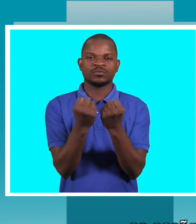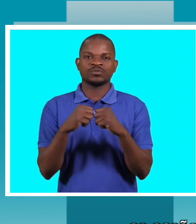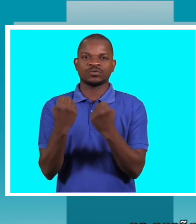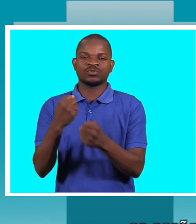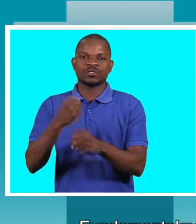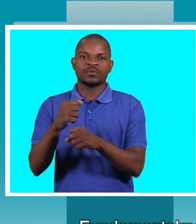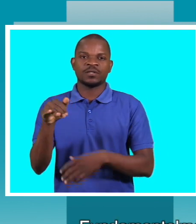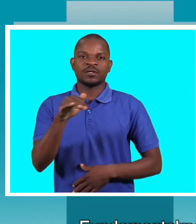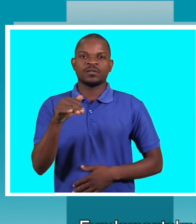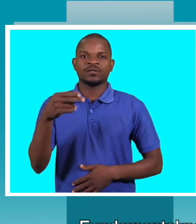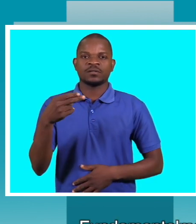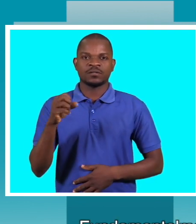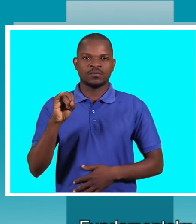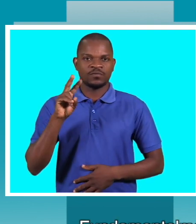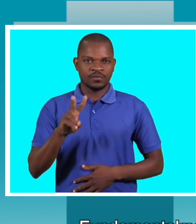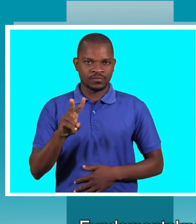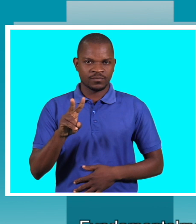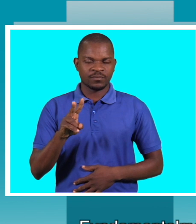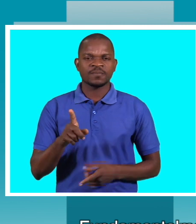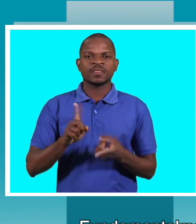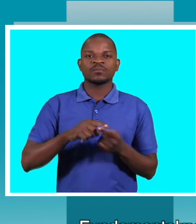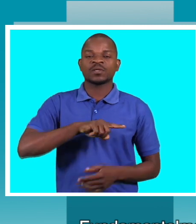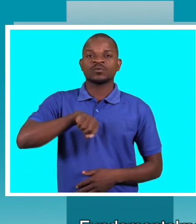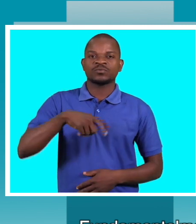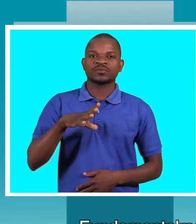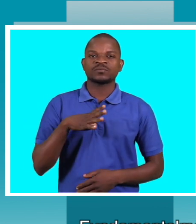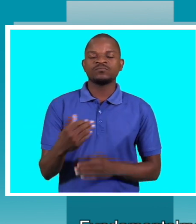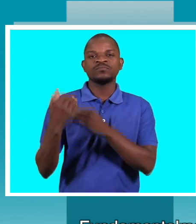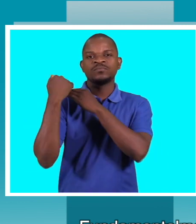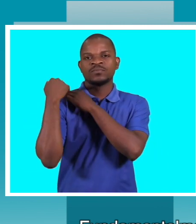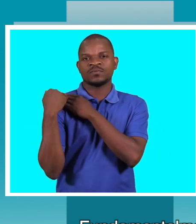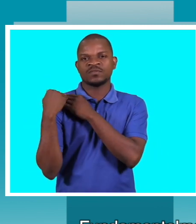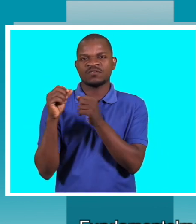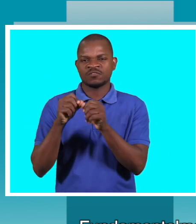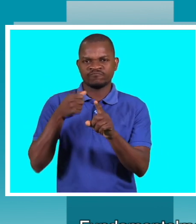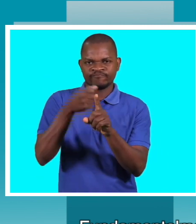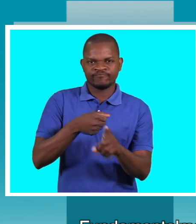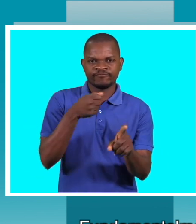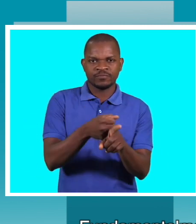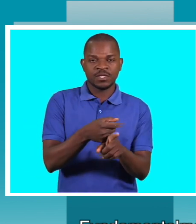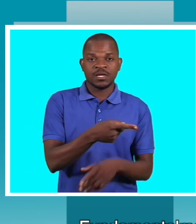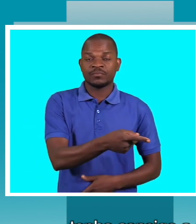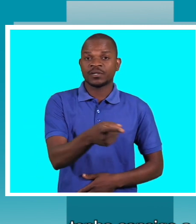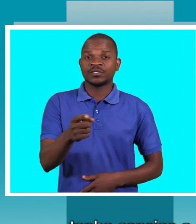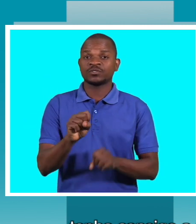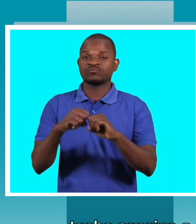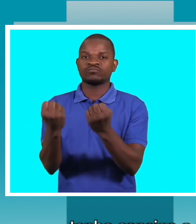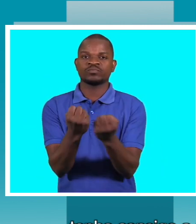HIV. Fundamentalmente, é nosso papel advocar que cada implementador de resposta ao HIV tenha consigo